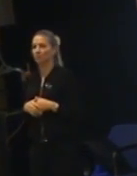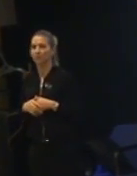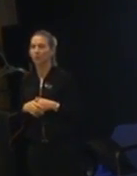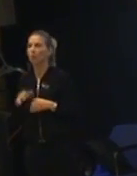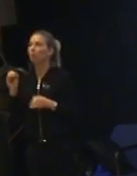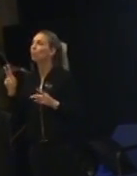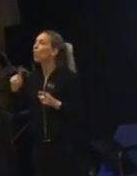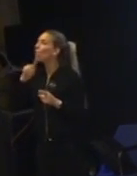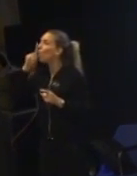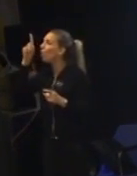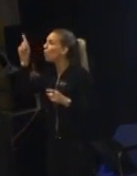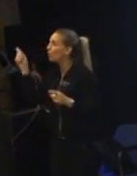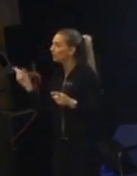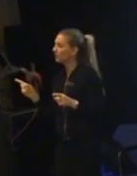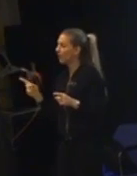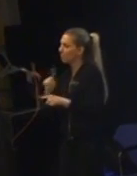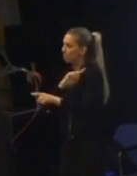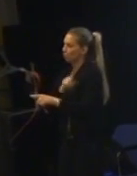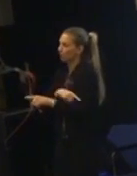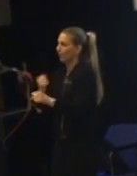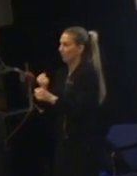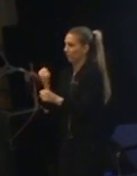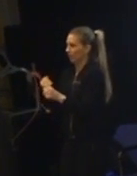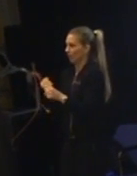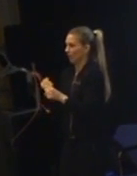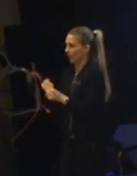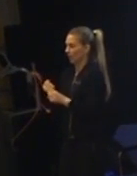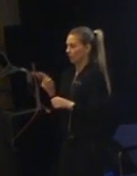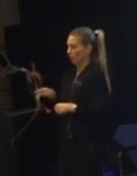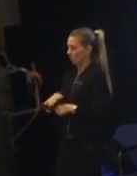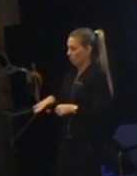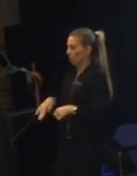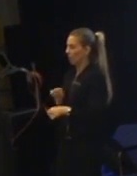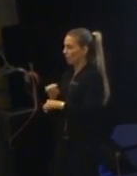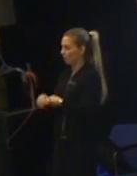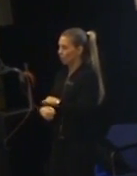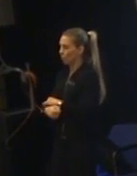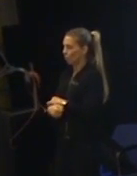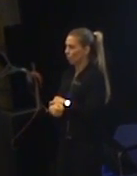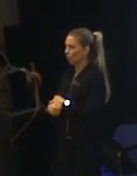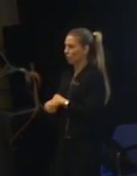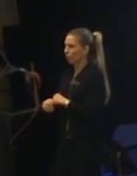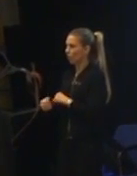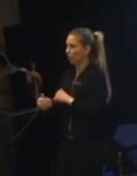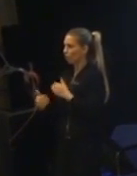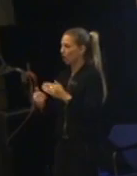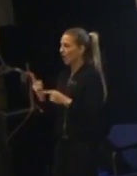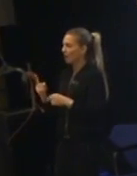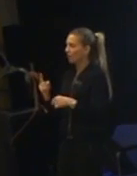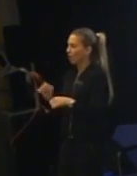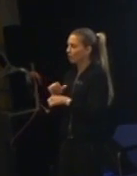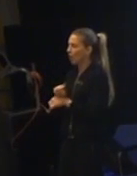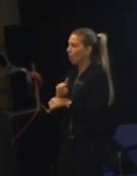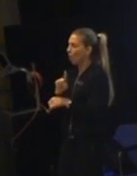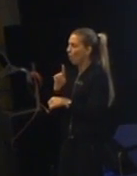Långsamma muskulövningar. För de här barnen har varit tvungen att helt plötsligt röra sig lika långsamt som